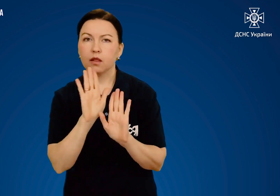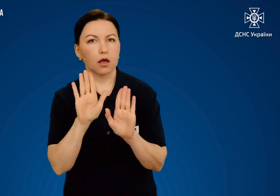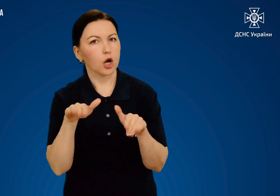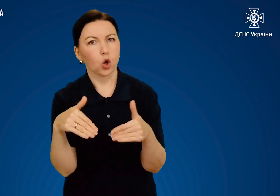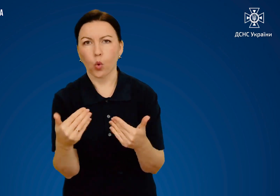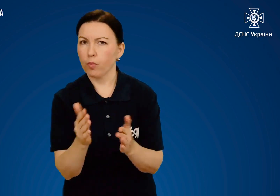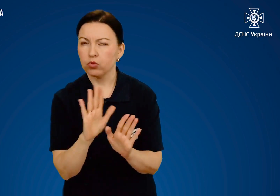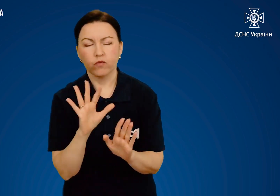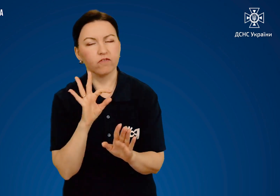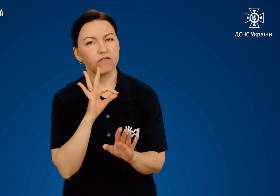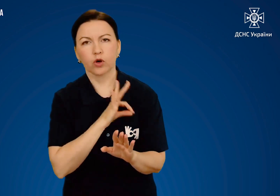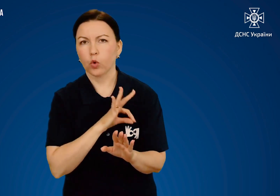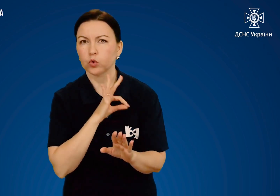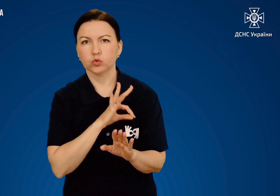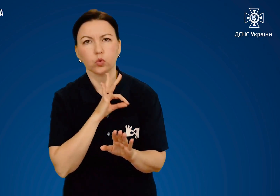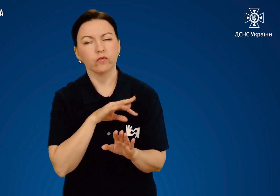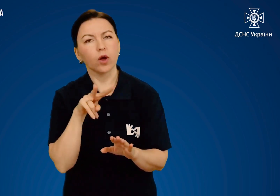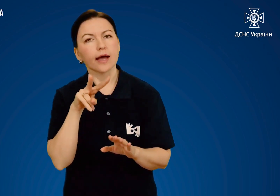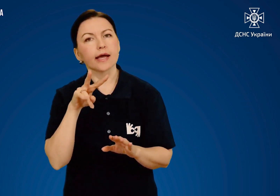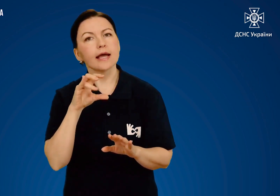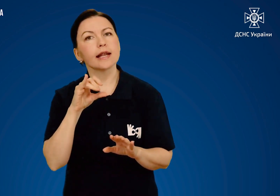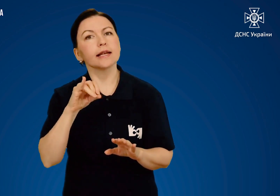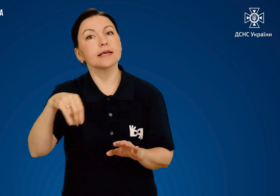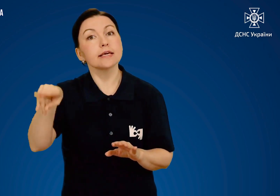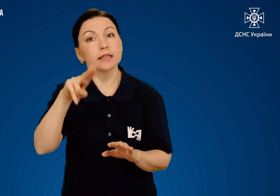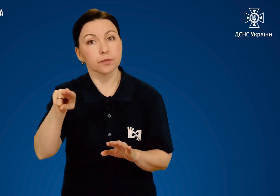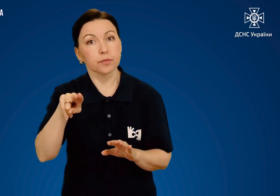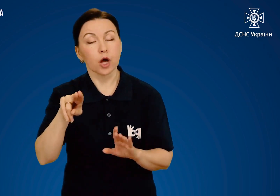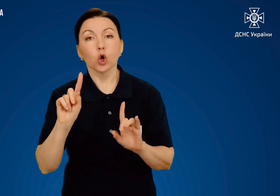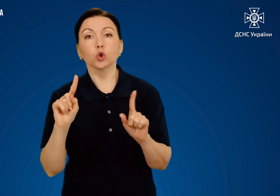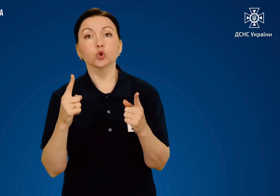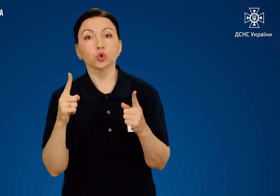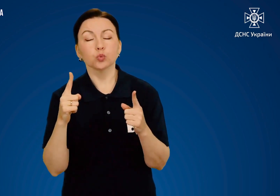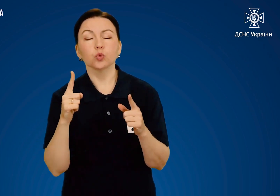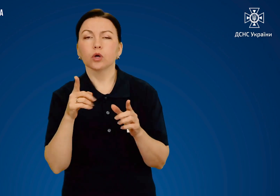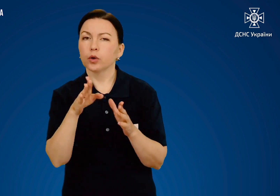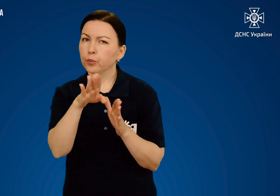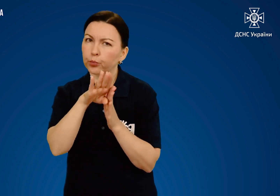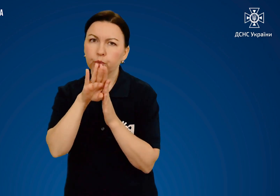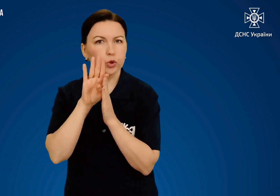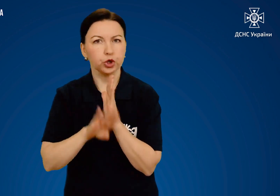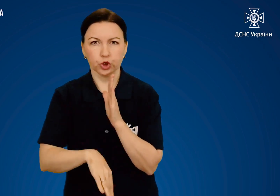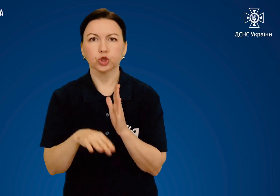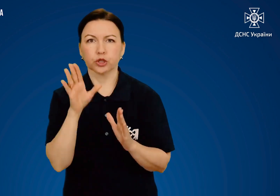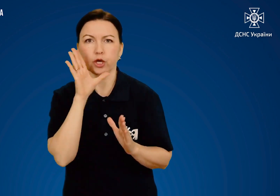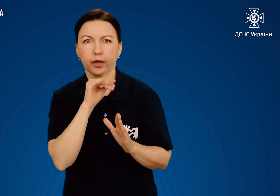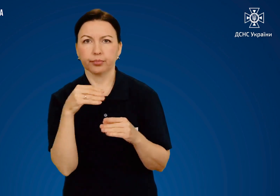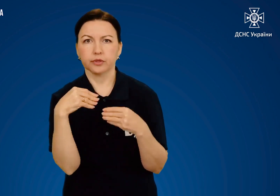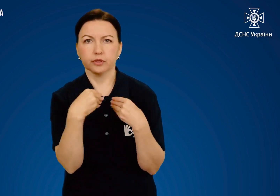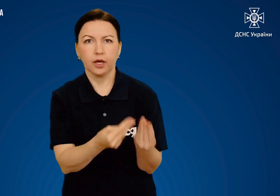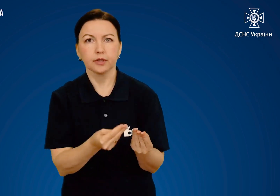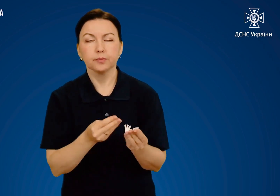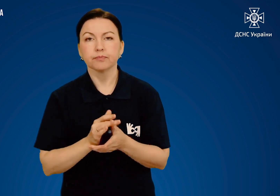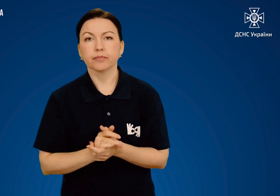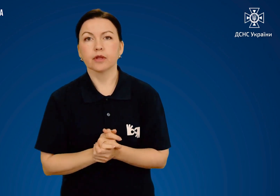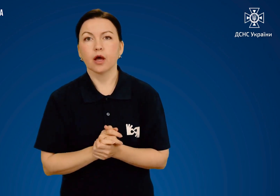цьому не рекомендується використовувати лід, оскільки ви можете тільки погіршити ситуацію.